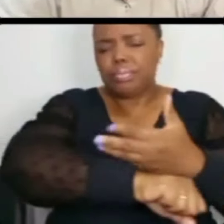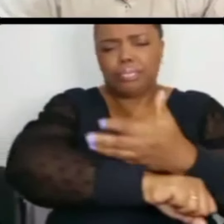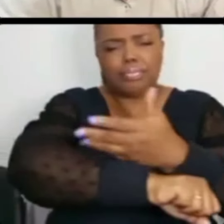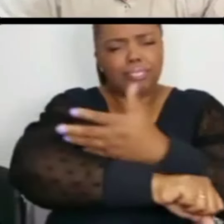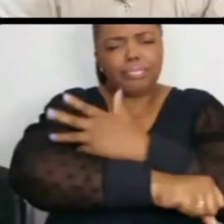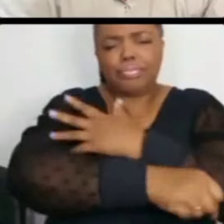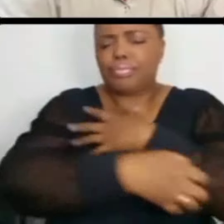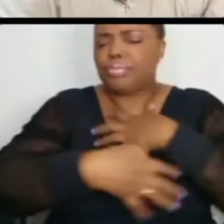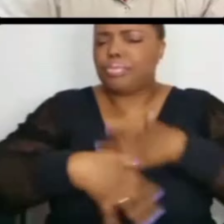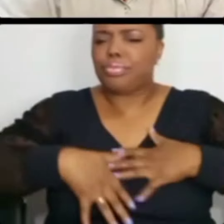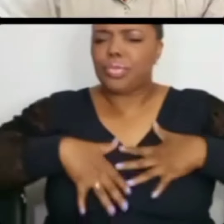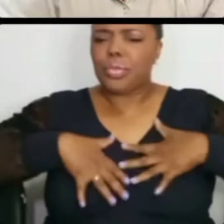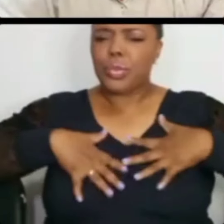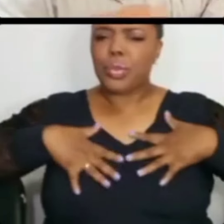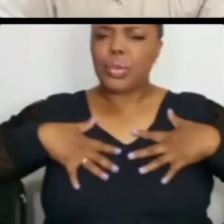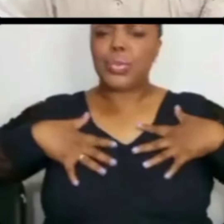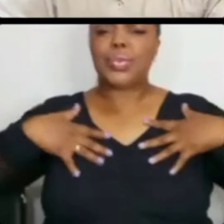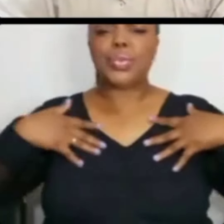muito grande.